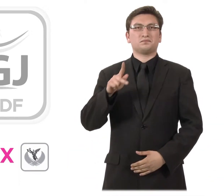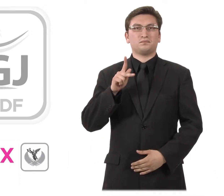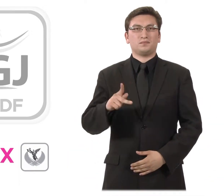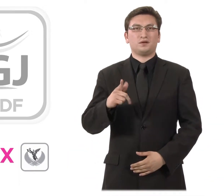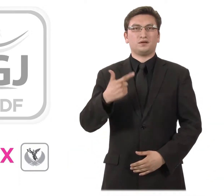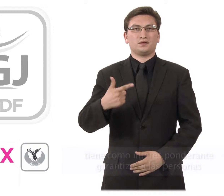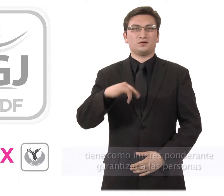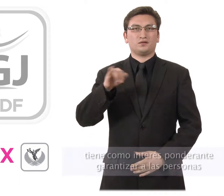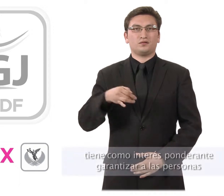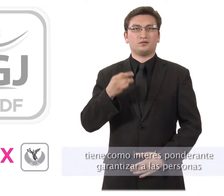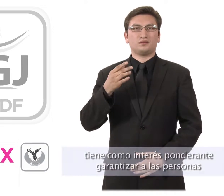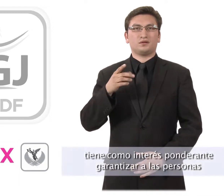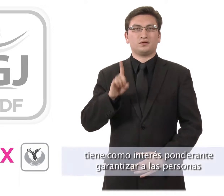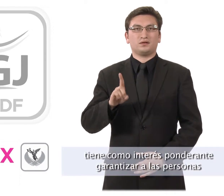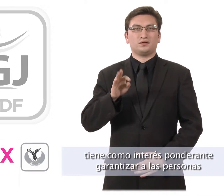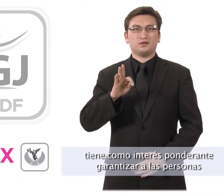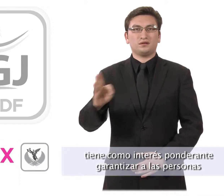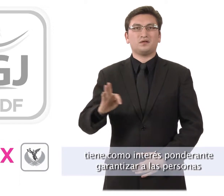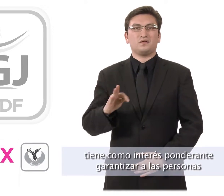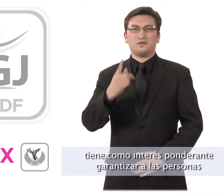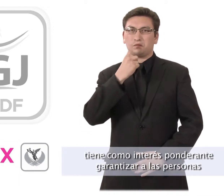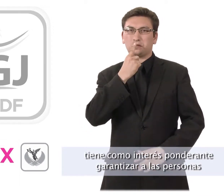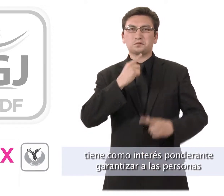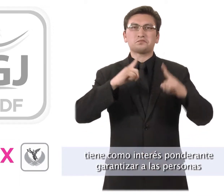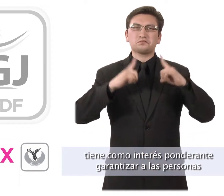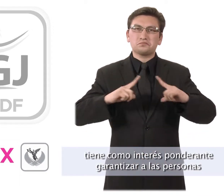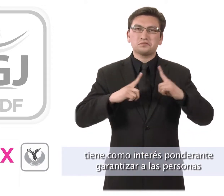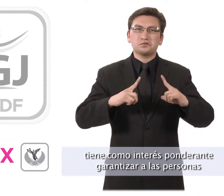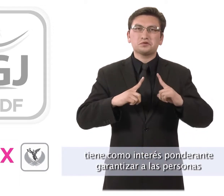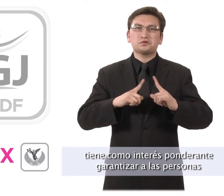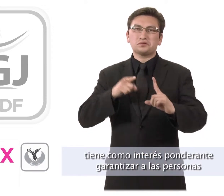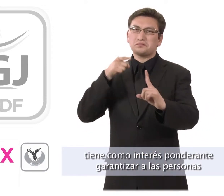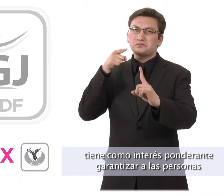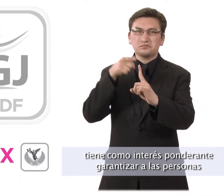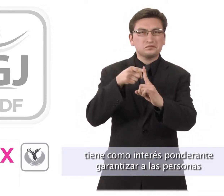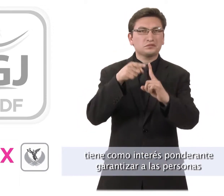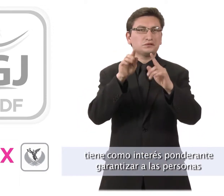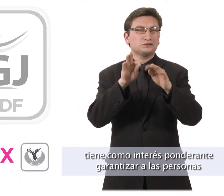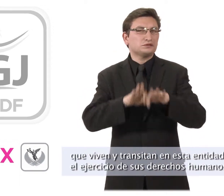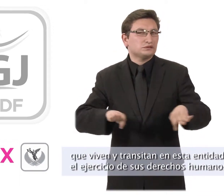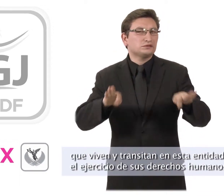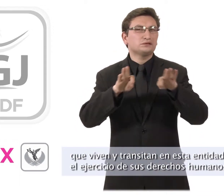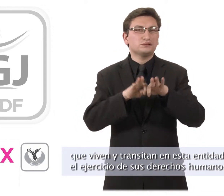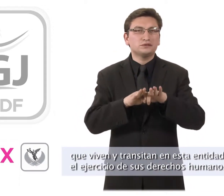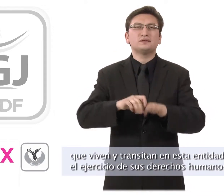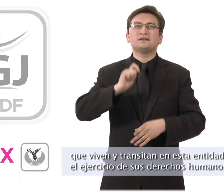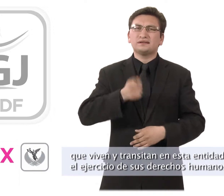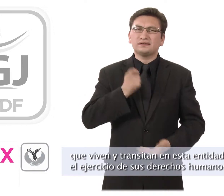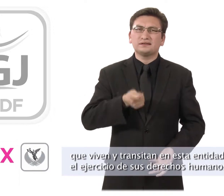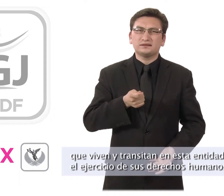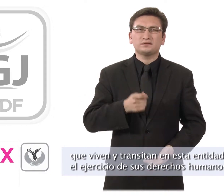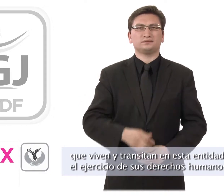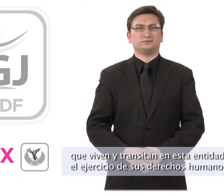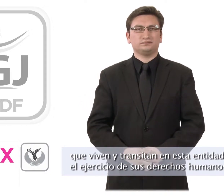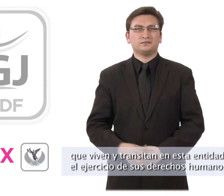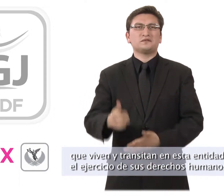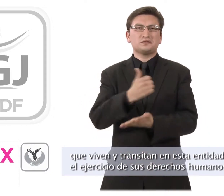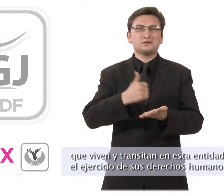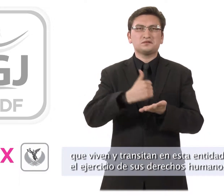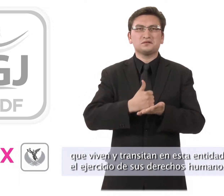tiene como interés ponderante garantizar a las personas que viven y transitan en esta entidad el ejercicio de sus